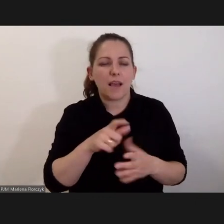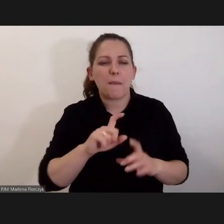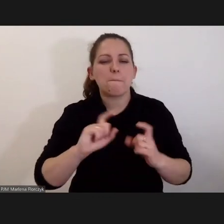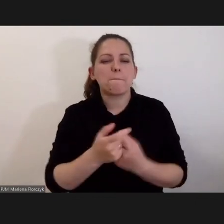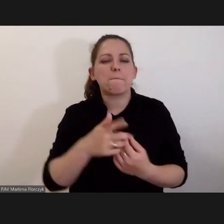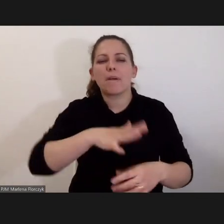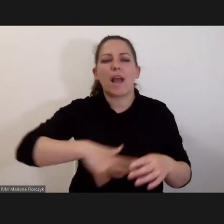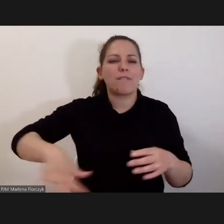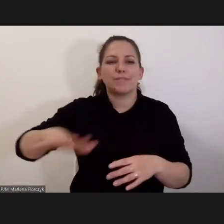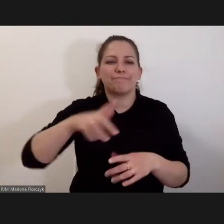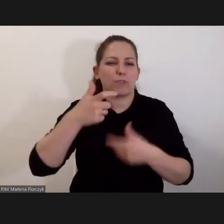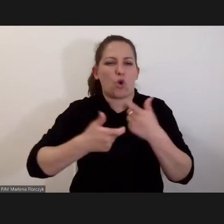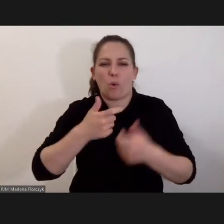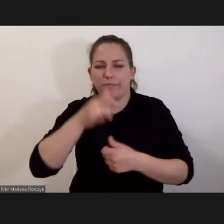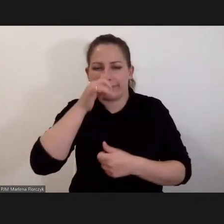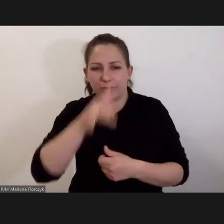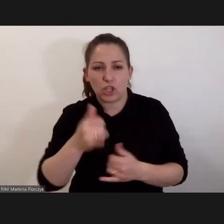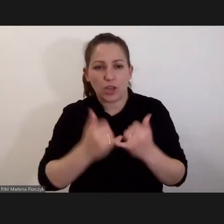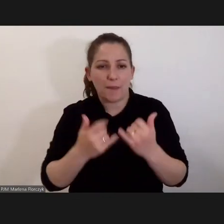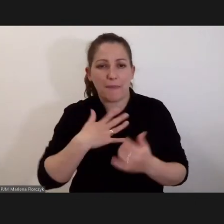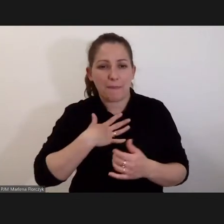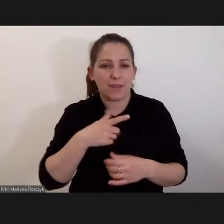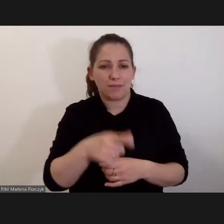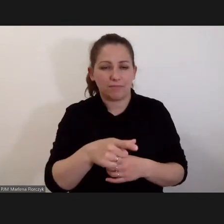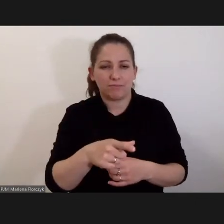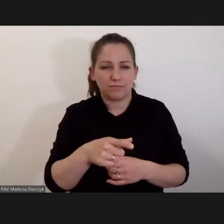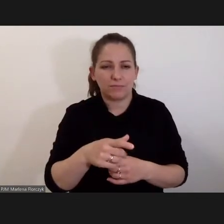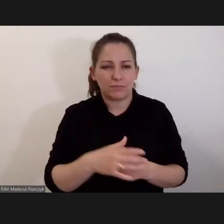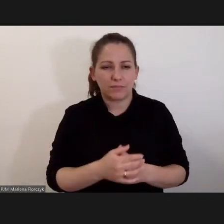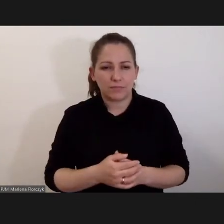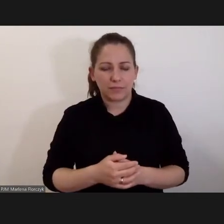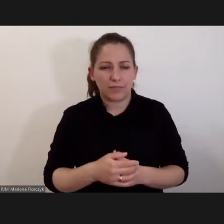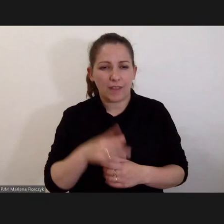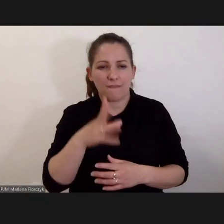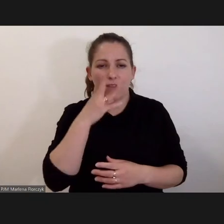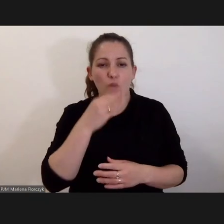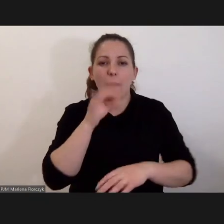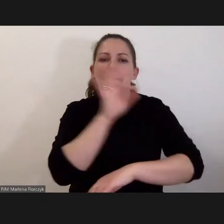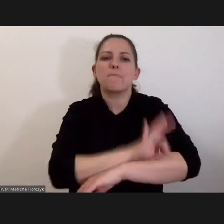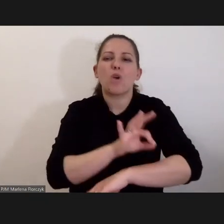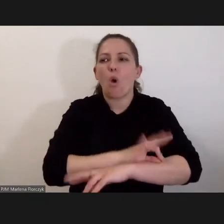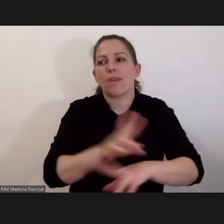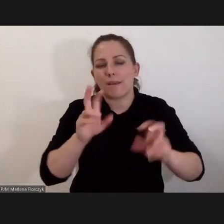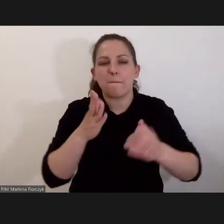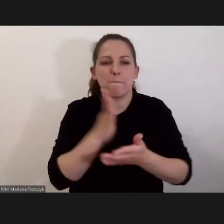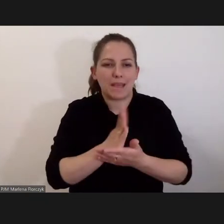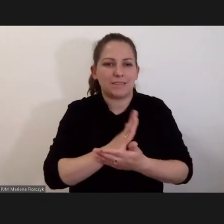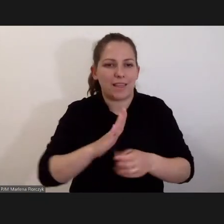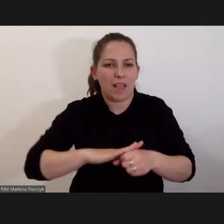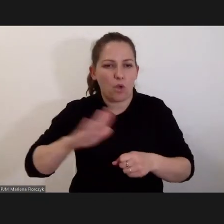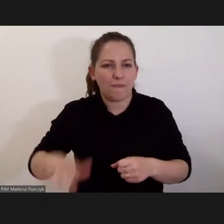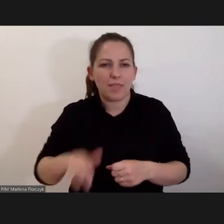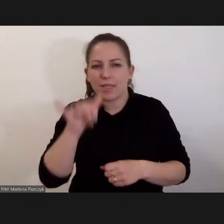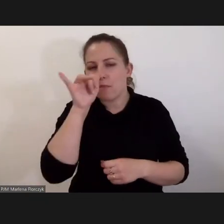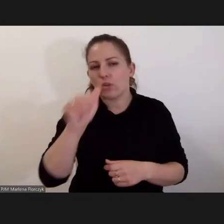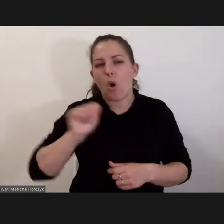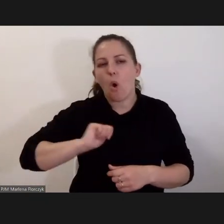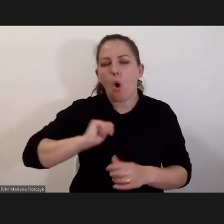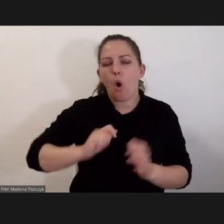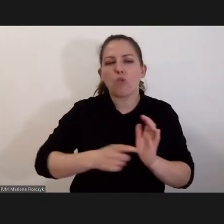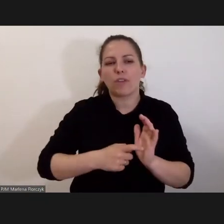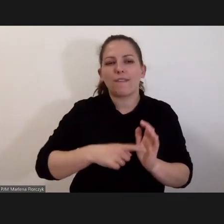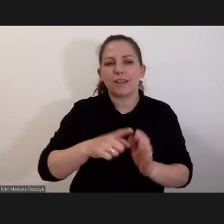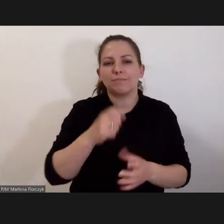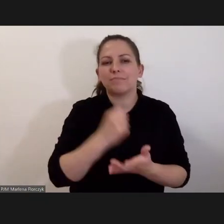rozgrywa. Więc jeżeli mamy 18 sędziów, a na tym polega ten projekt międzynarodowy, no to nie można oczekiwać, że tych spraw